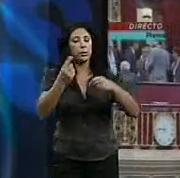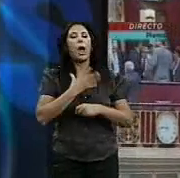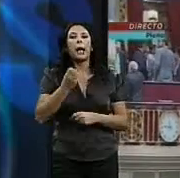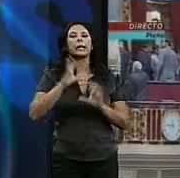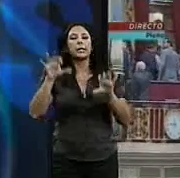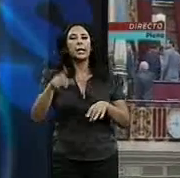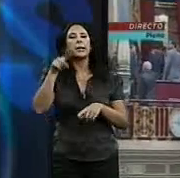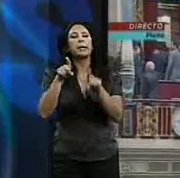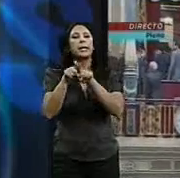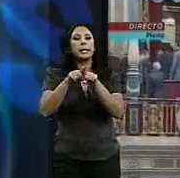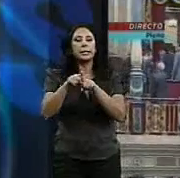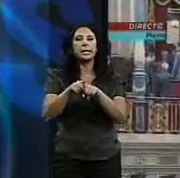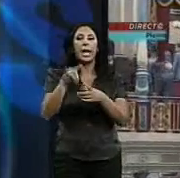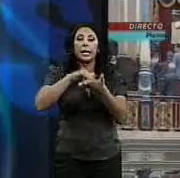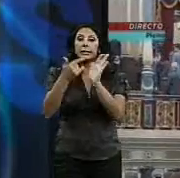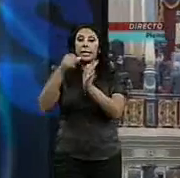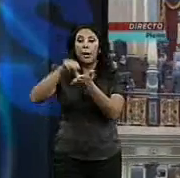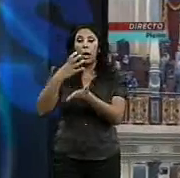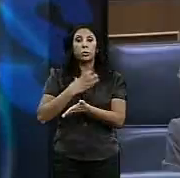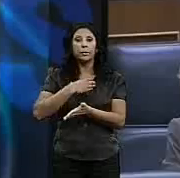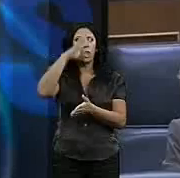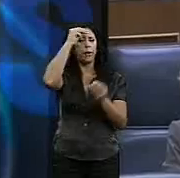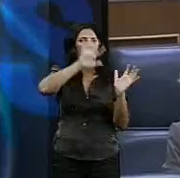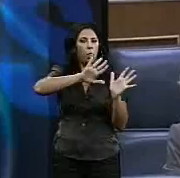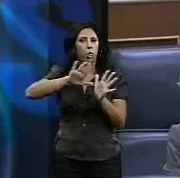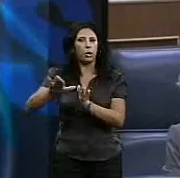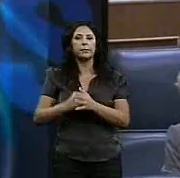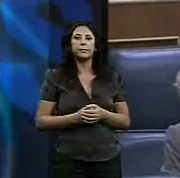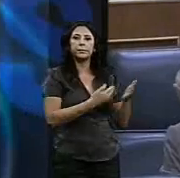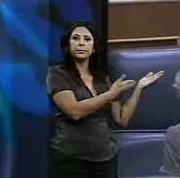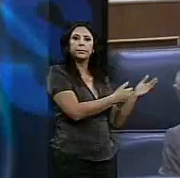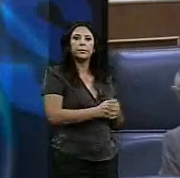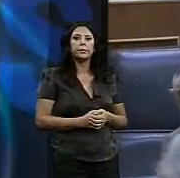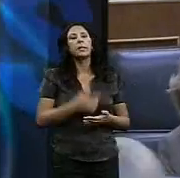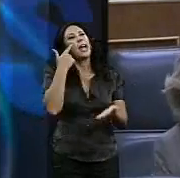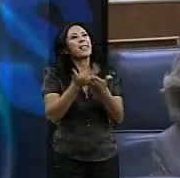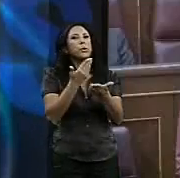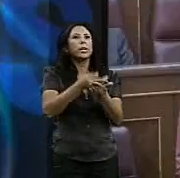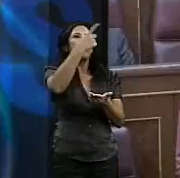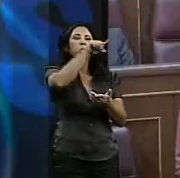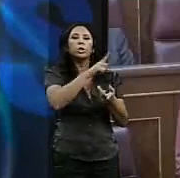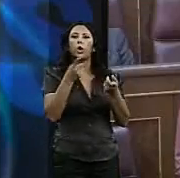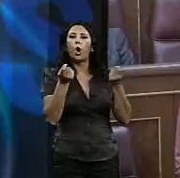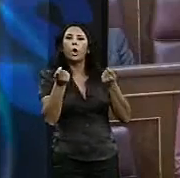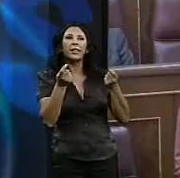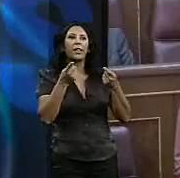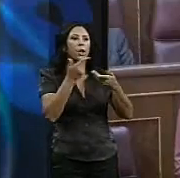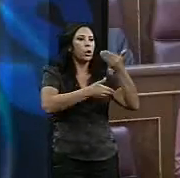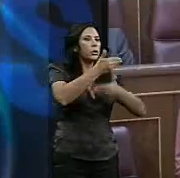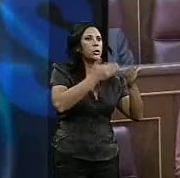que el sistema local sigue quedando en el olvido. Demostré a todo el mundo que ustedes ni se coordinan ni cumplen hace una semana han